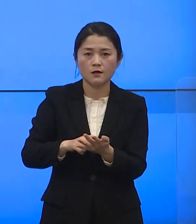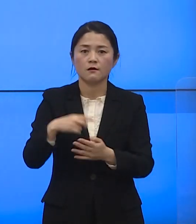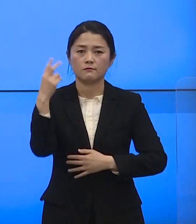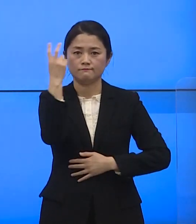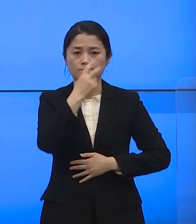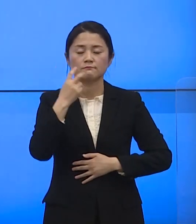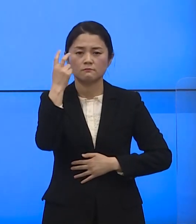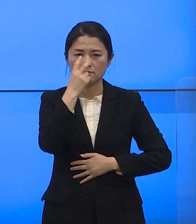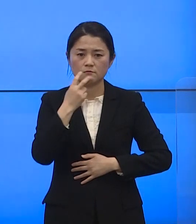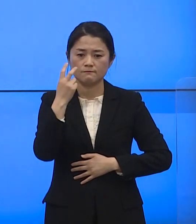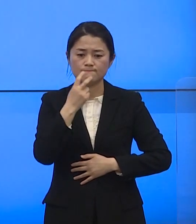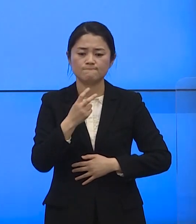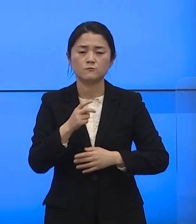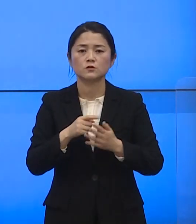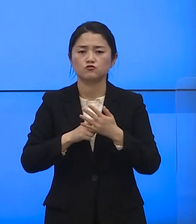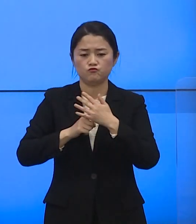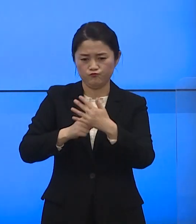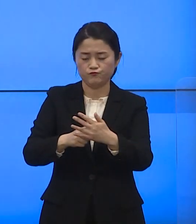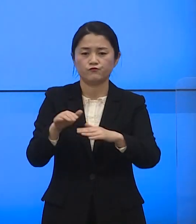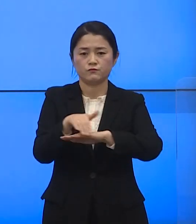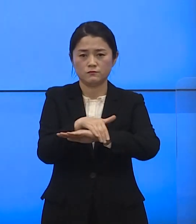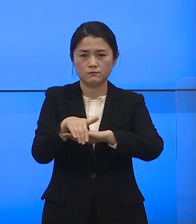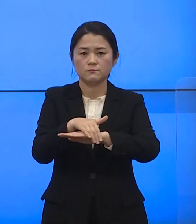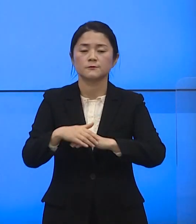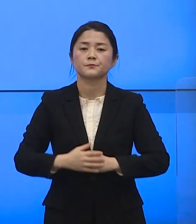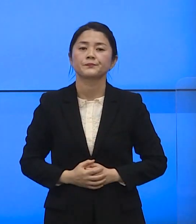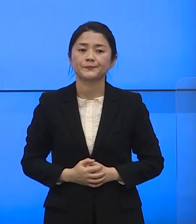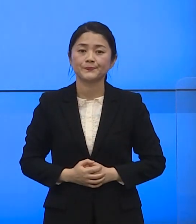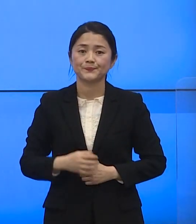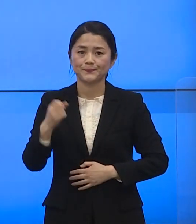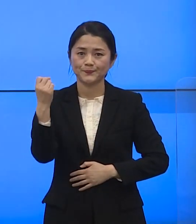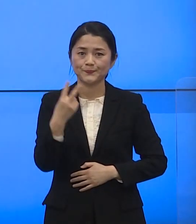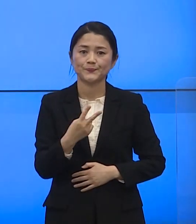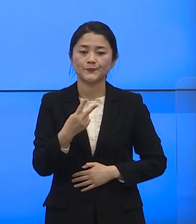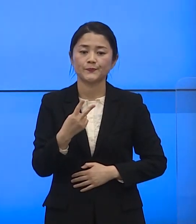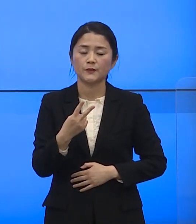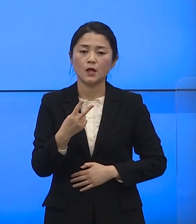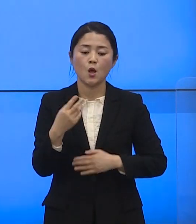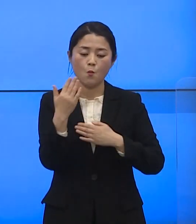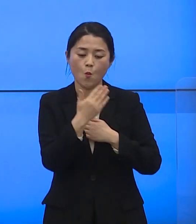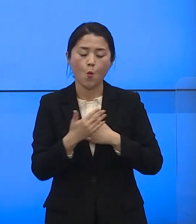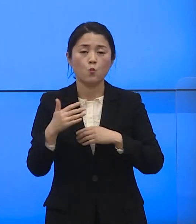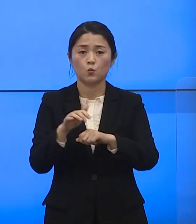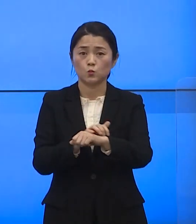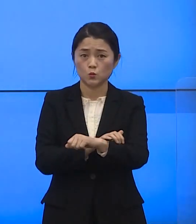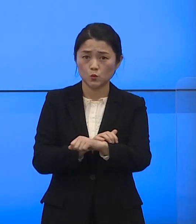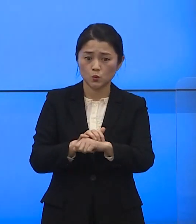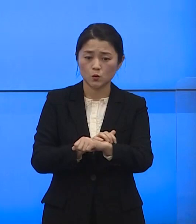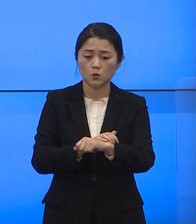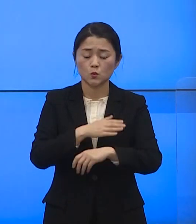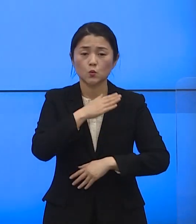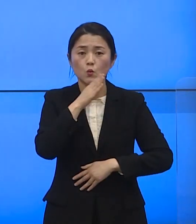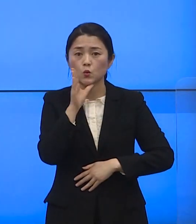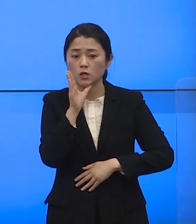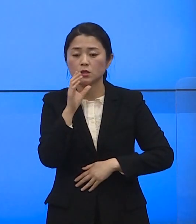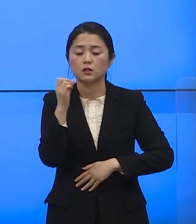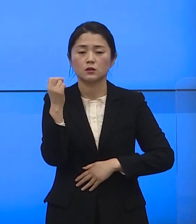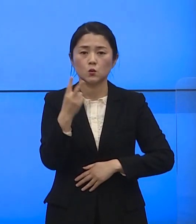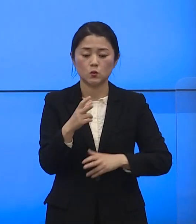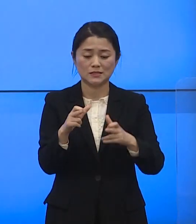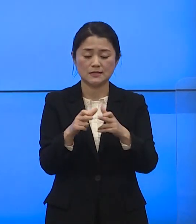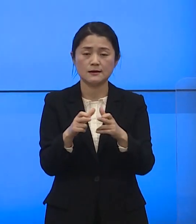검사를 추진하겠습니다 그리고 거동이 불편하신 어르신이나